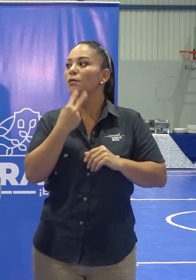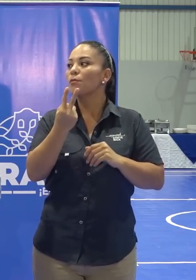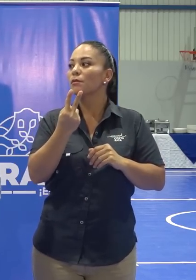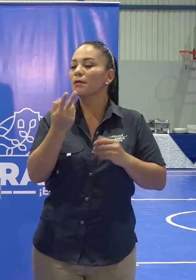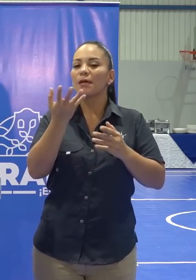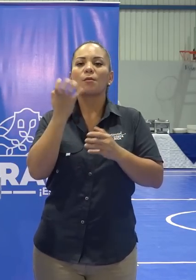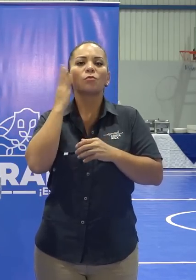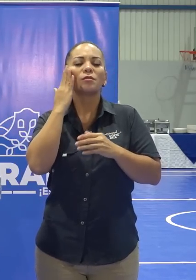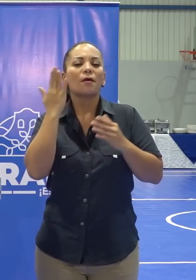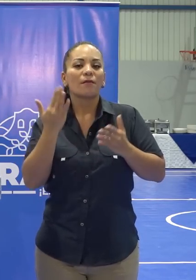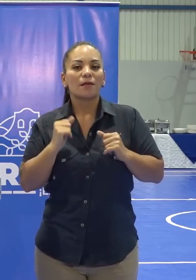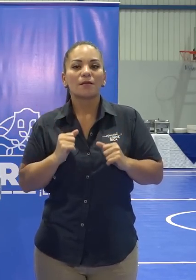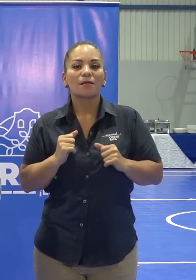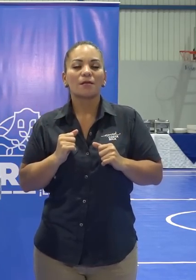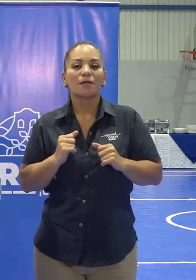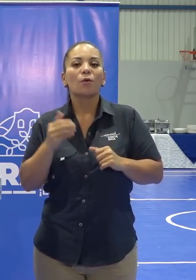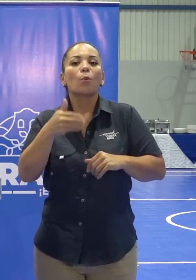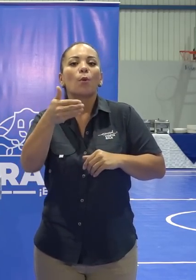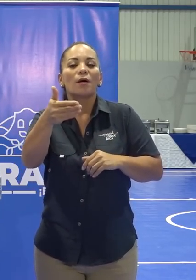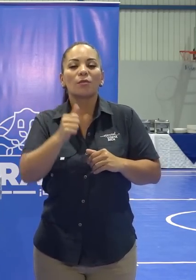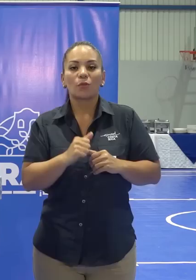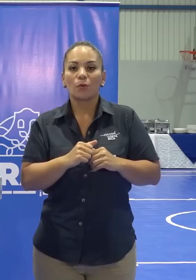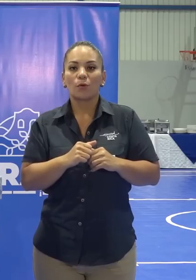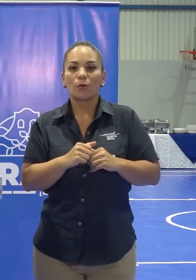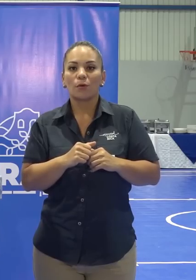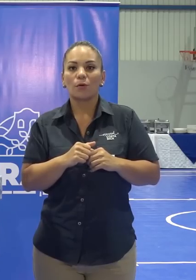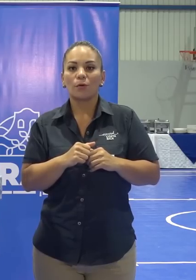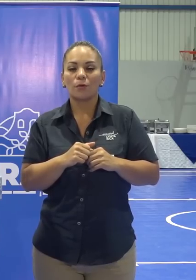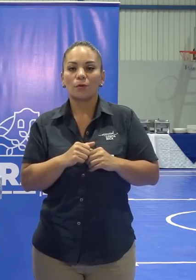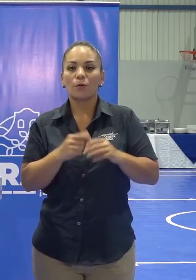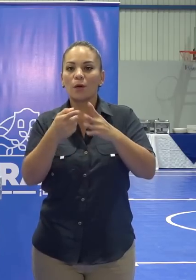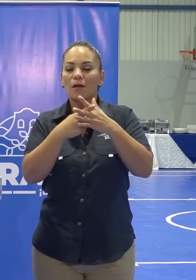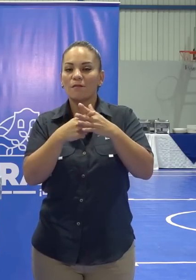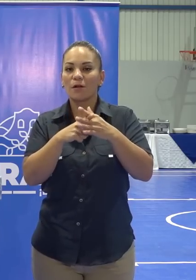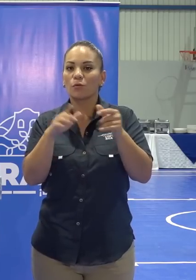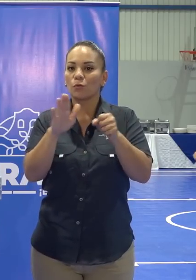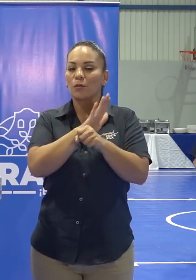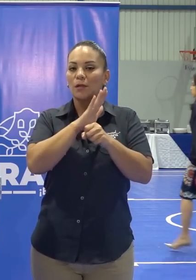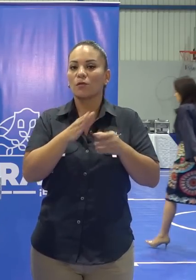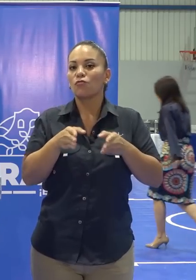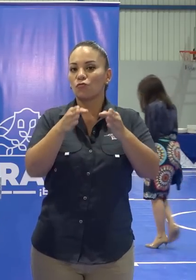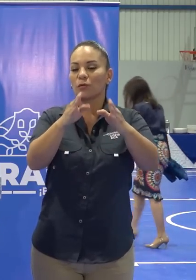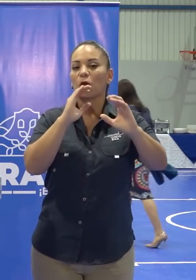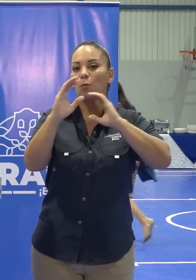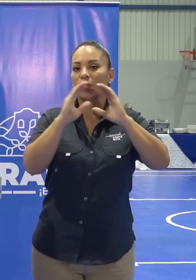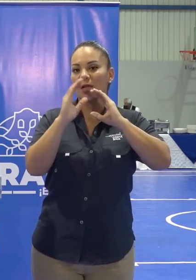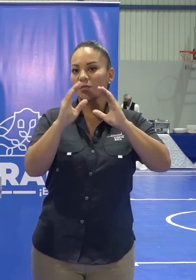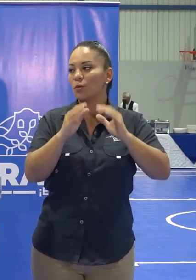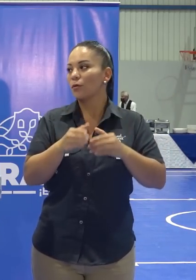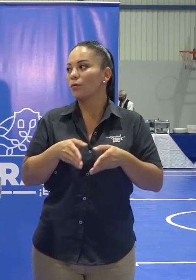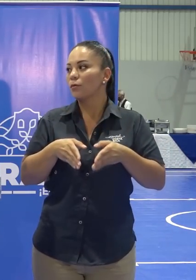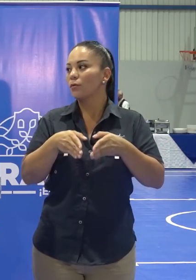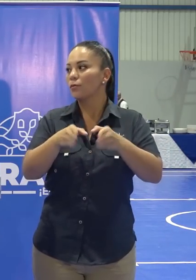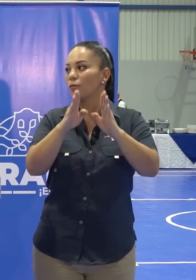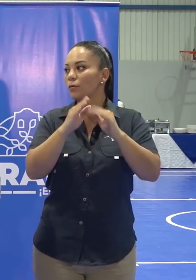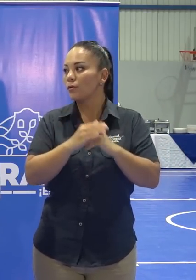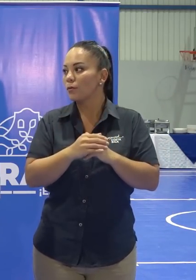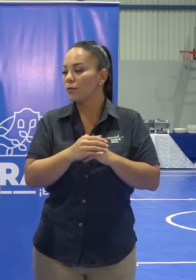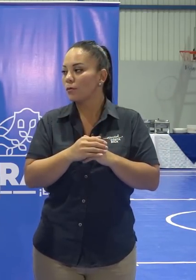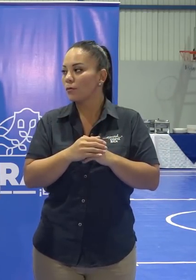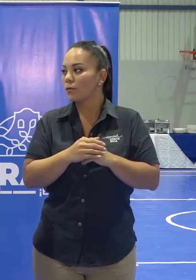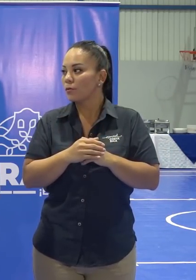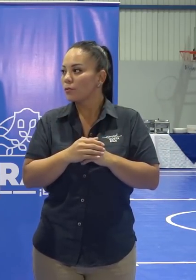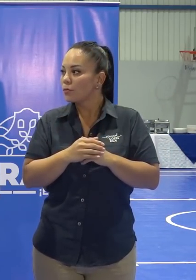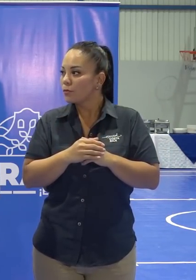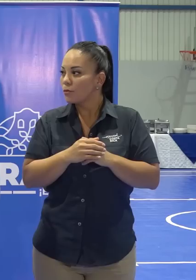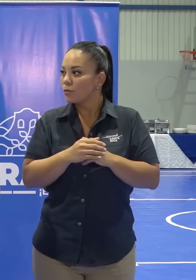queremos saber cuándo se hará un arreglo total de nuestra ruta de comunicación vial. Hablo de la Ruta Nacional 224,